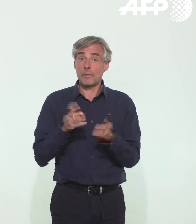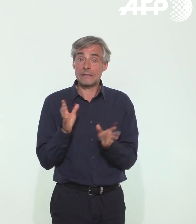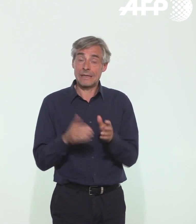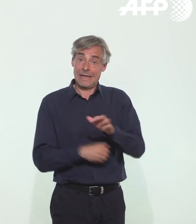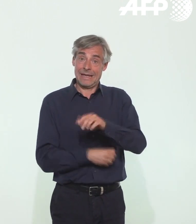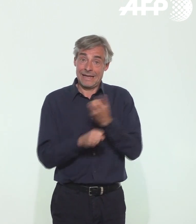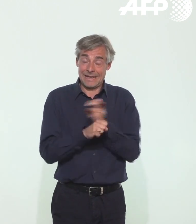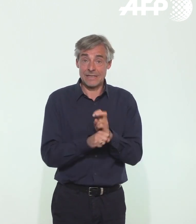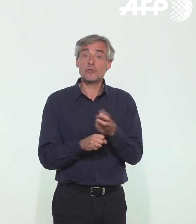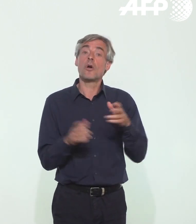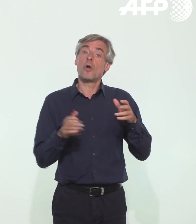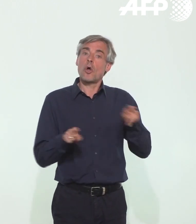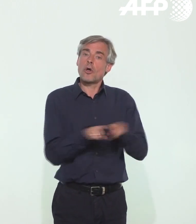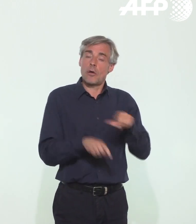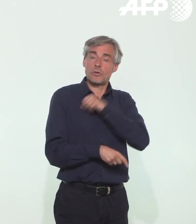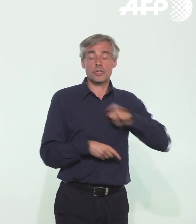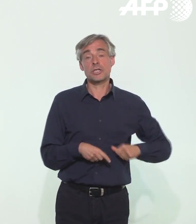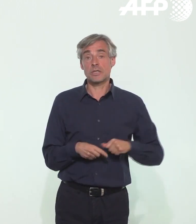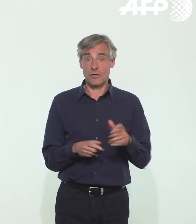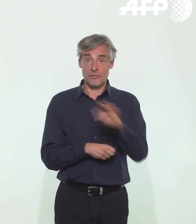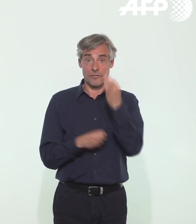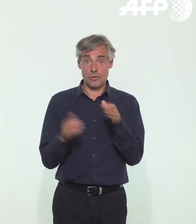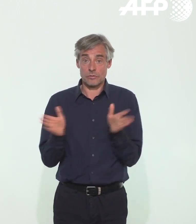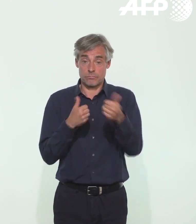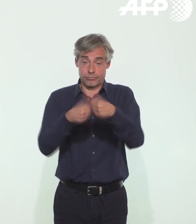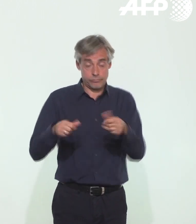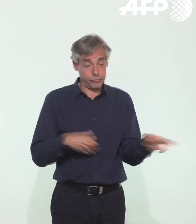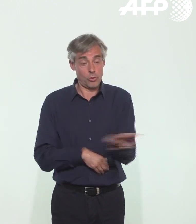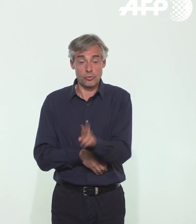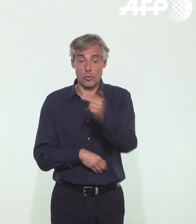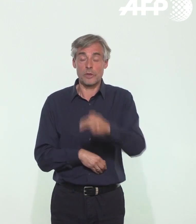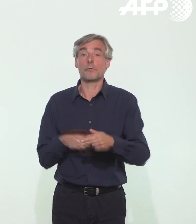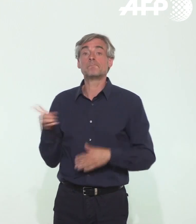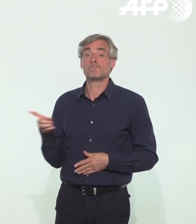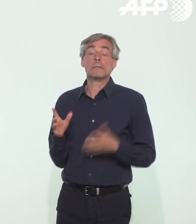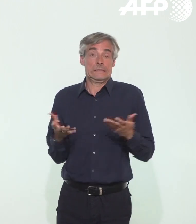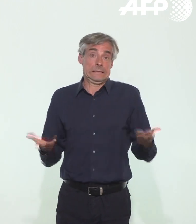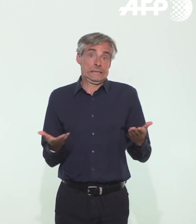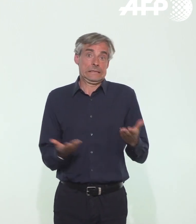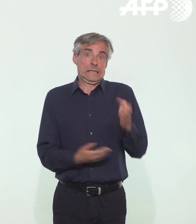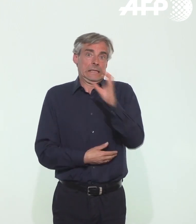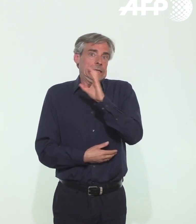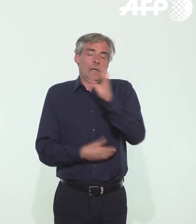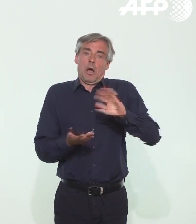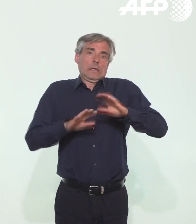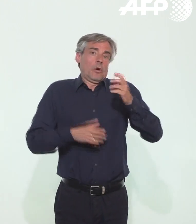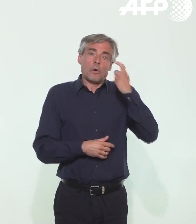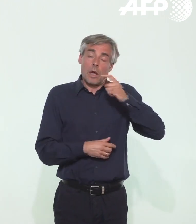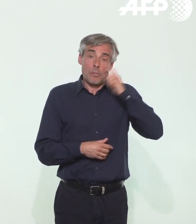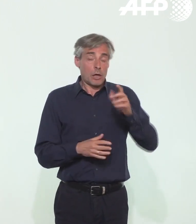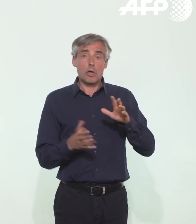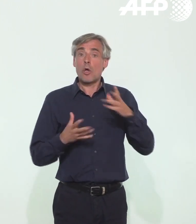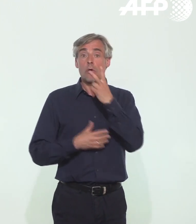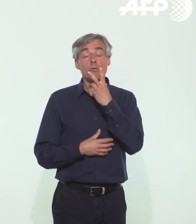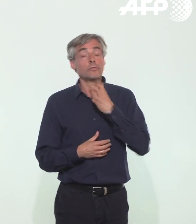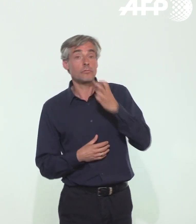qui vient de remettre en quarantaine 108 millions de personnes ? Comme je le disais, les Français, dans leur immense majorité, se comportent